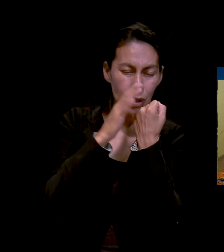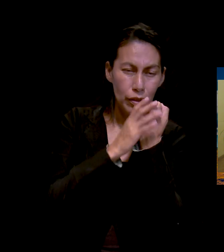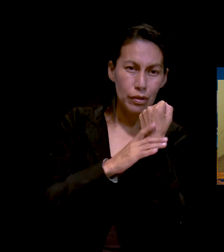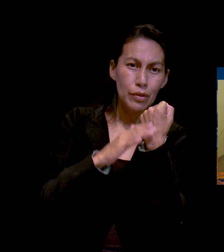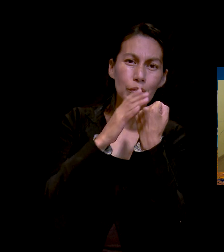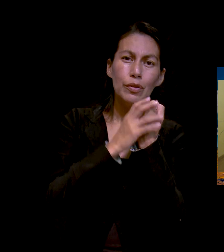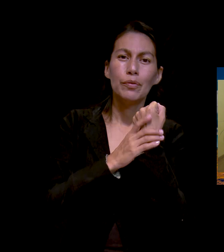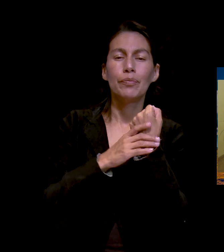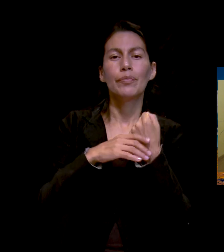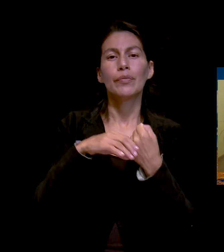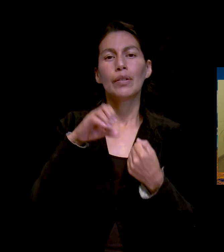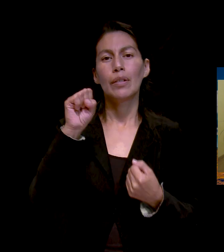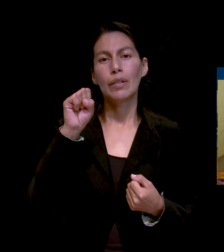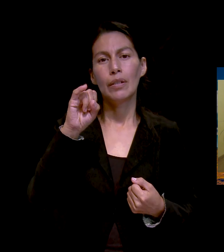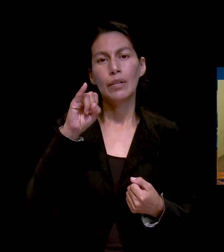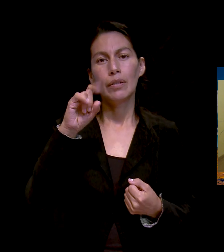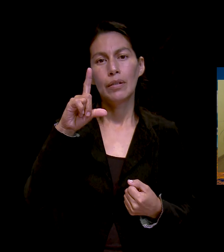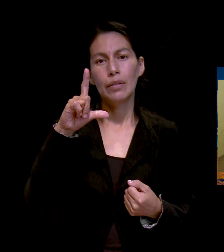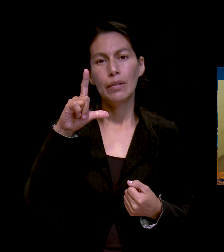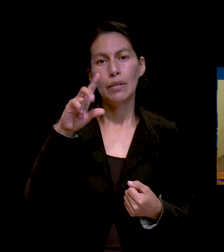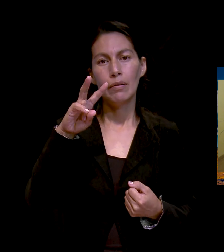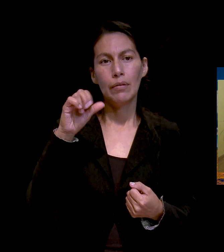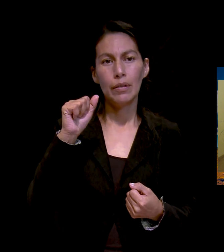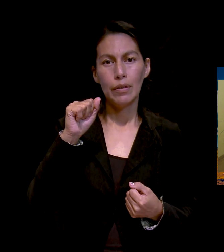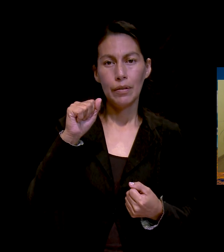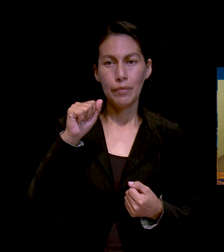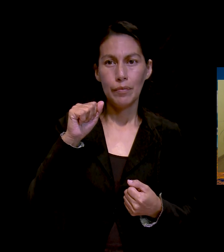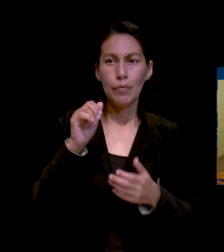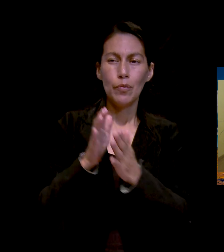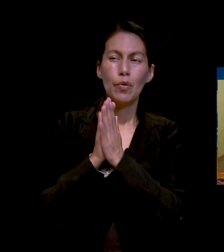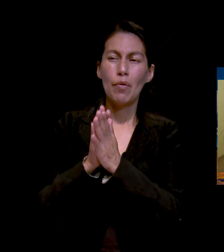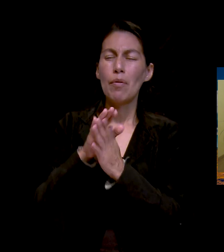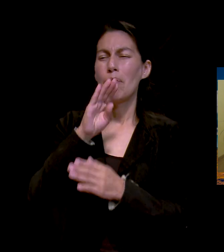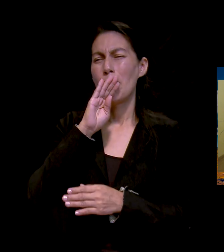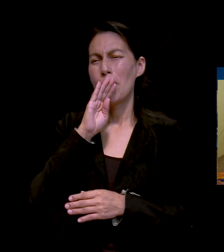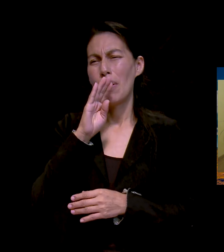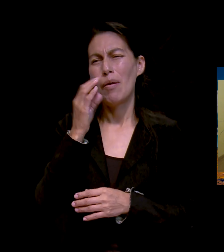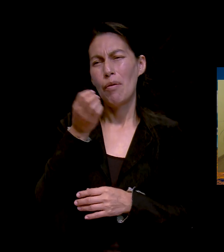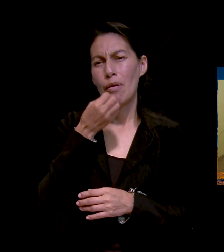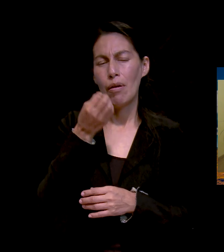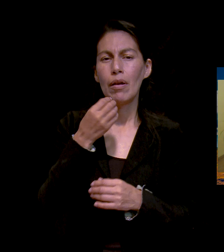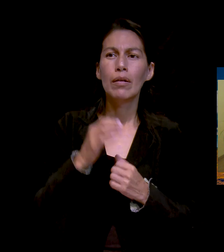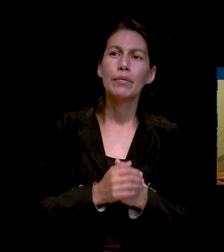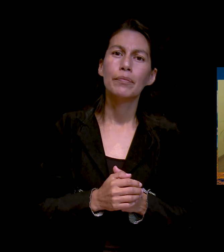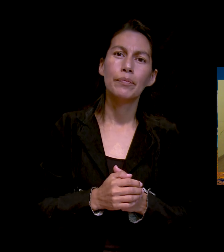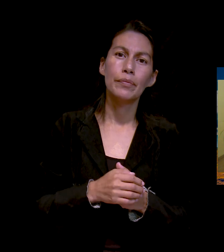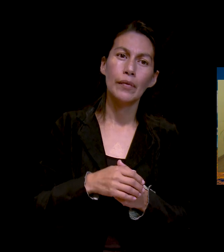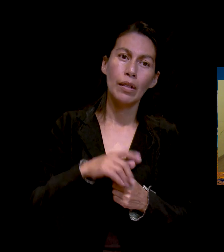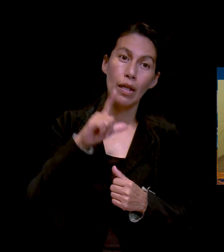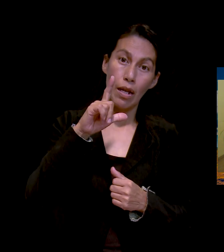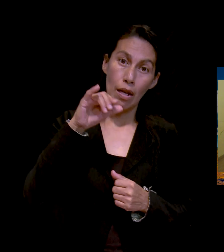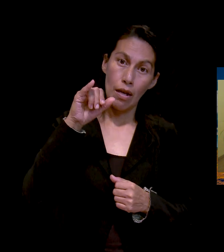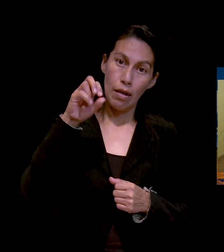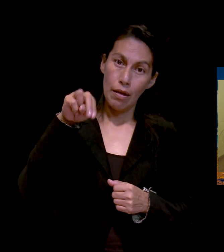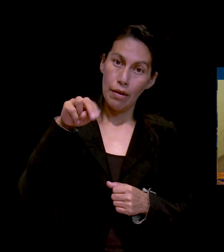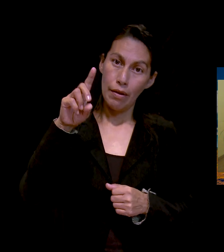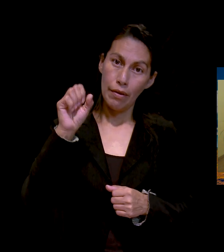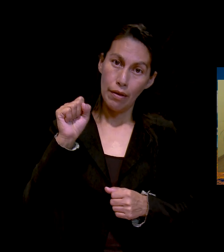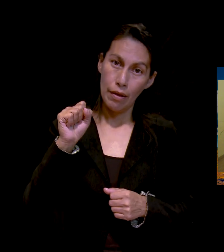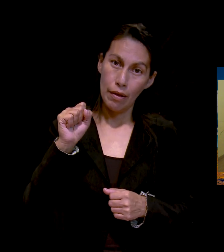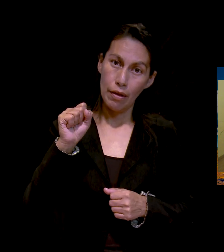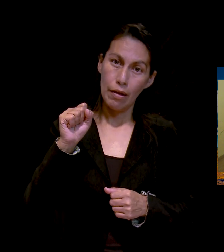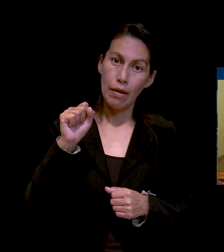Silva. Linda González de Brutus. ¿Cómo está linda? Qué gustos